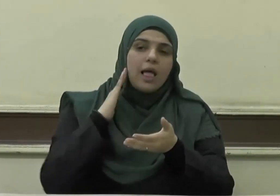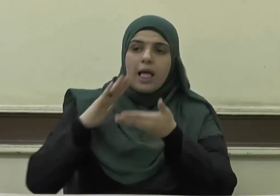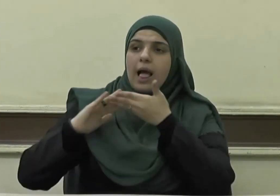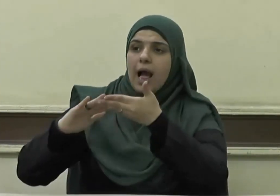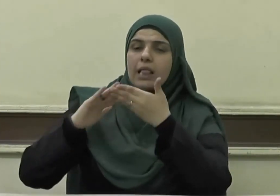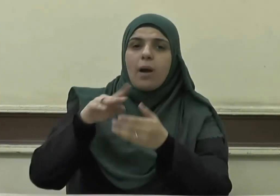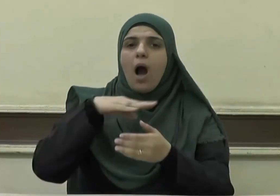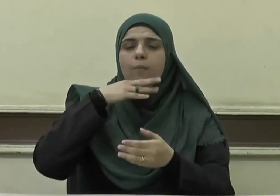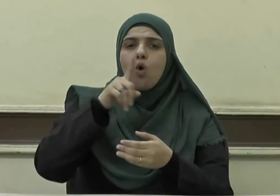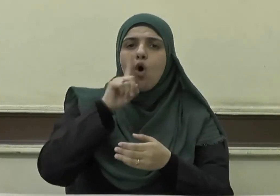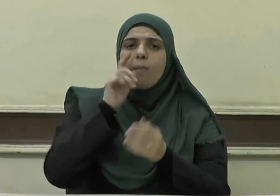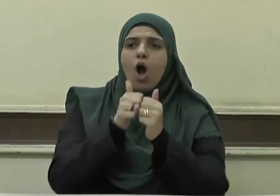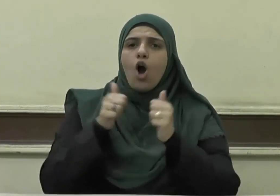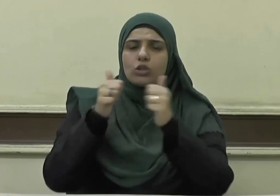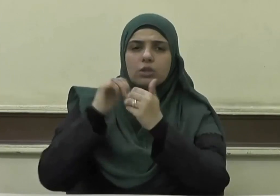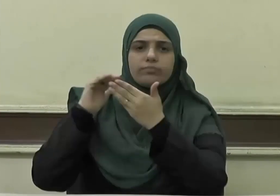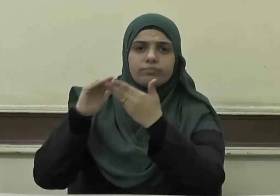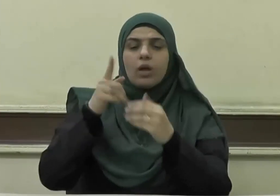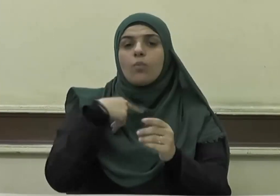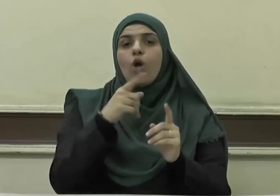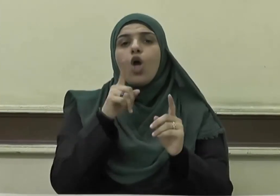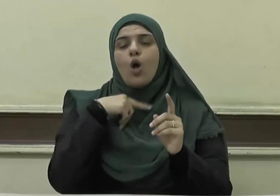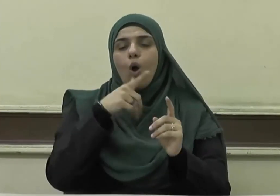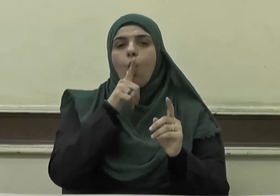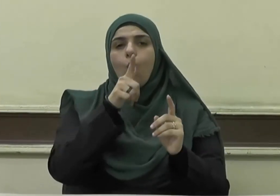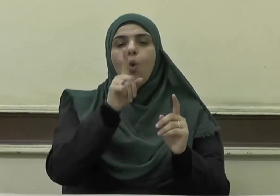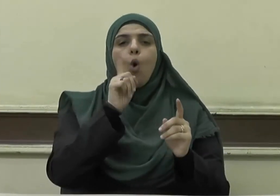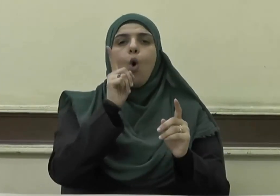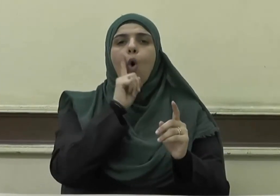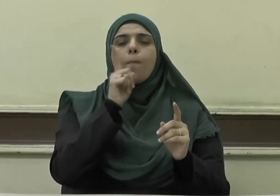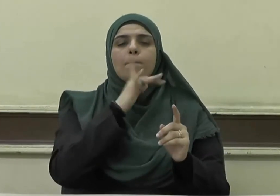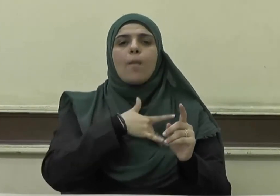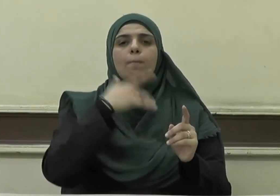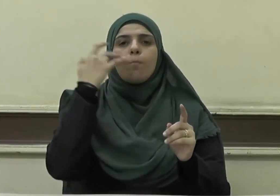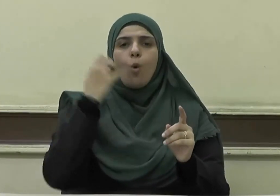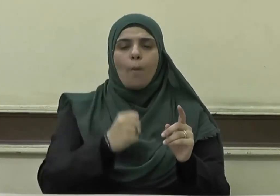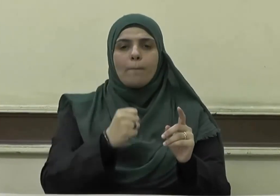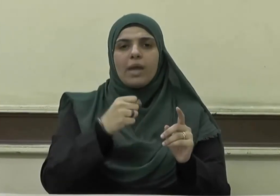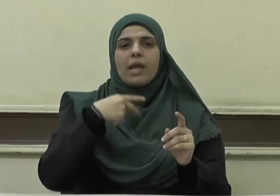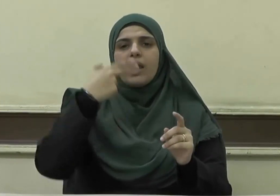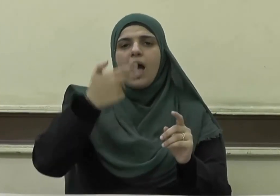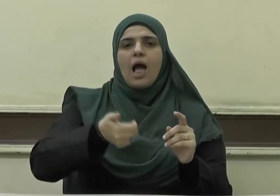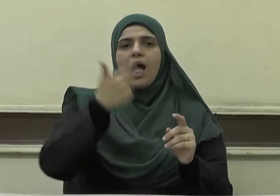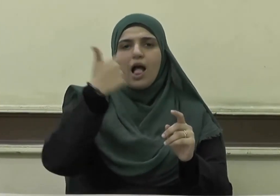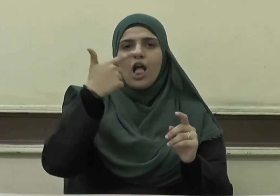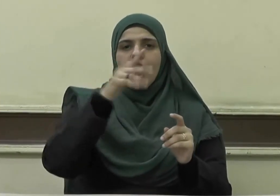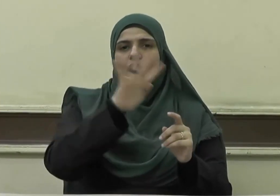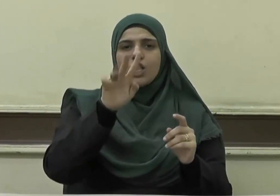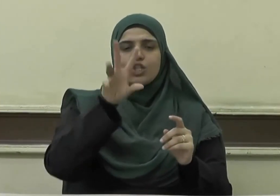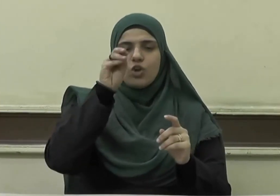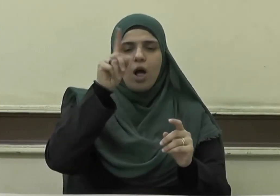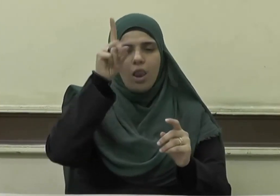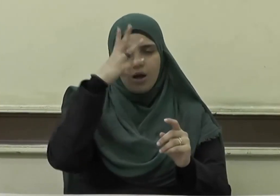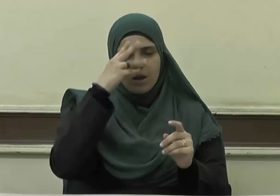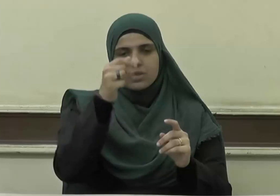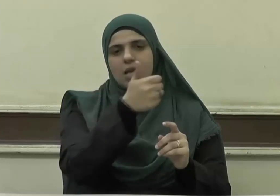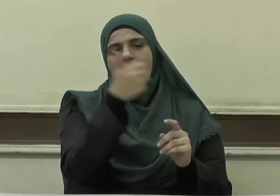تقول أم المؤمنين السيدة عائشة رضي الله عنها